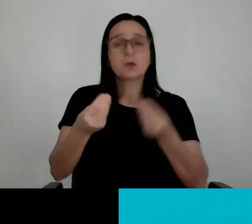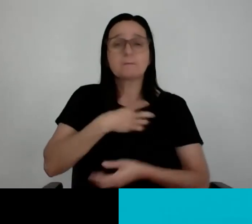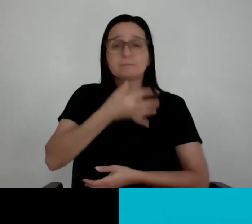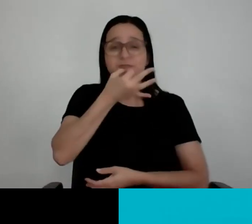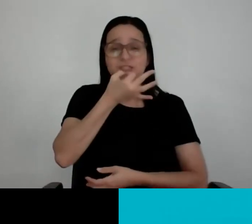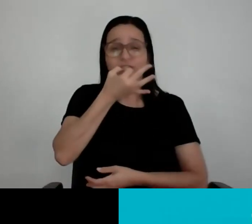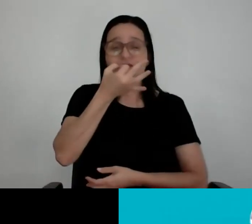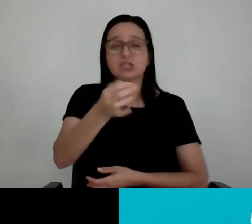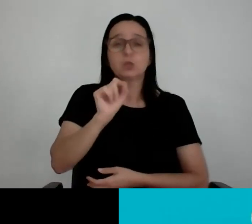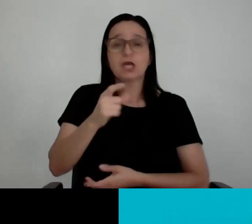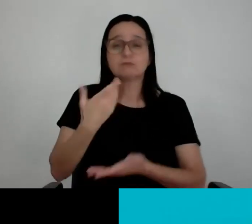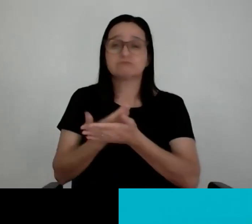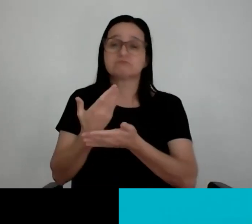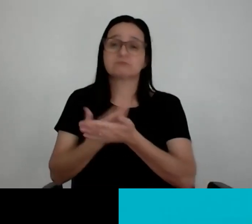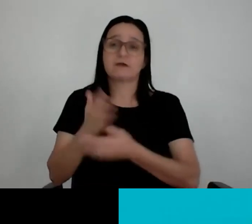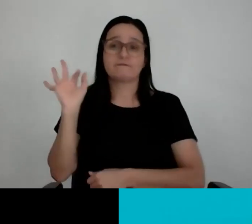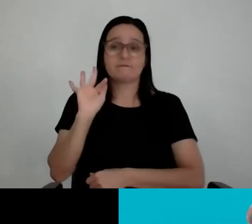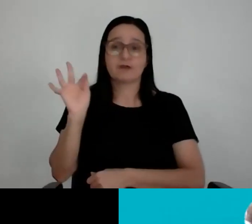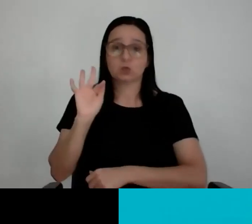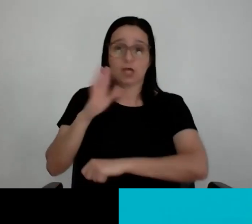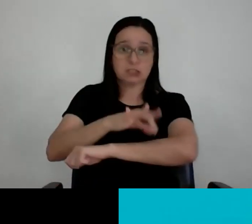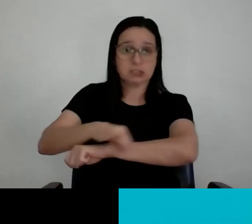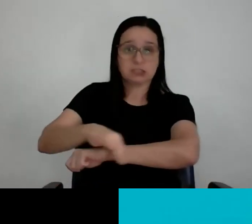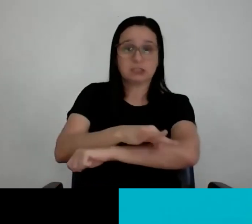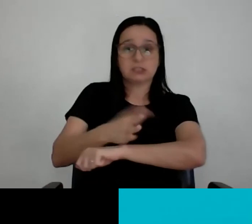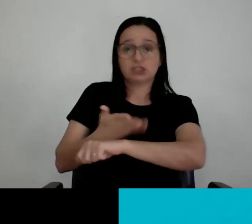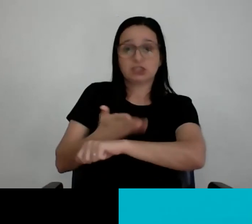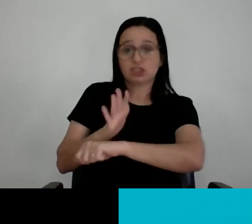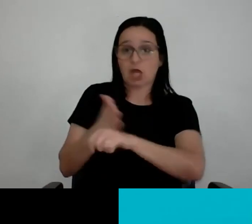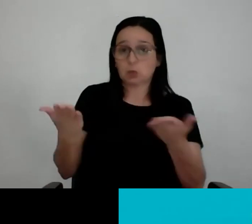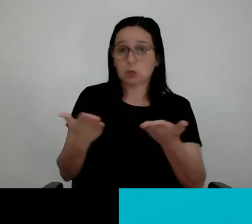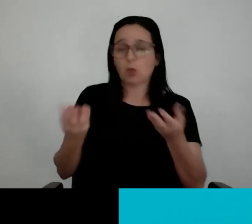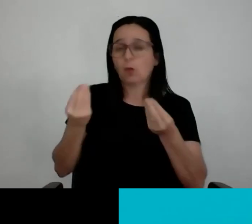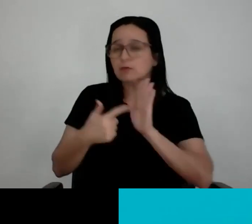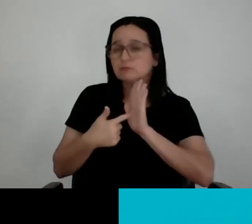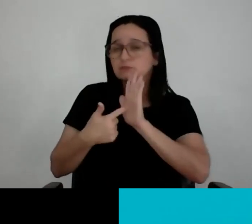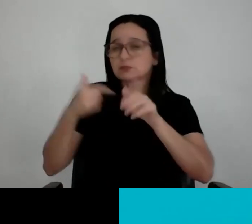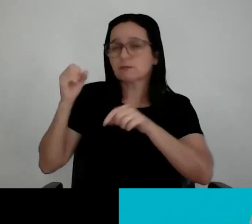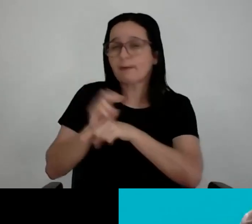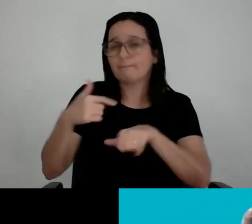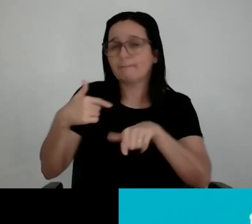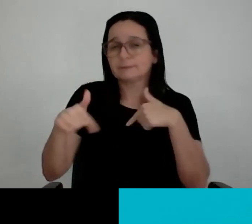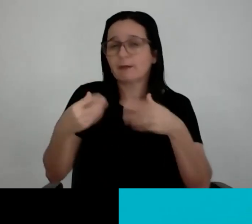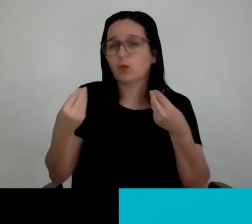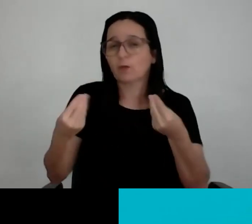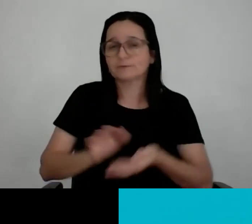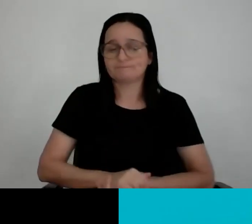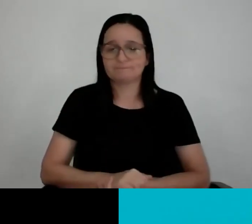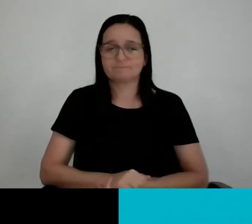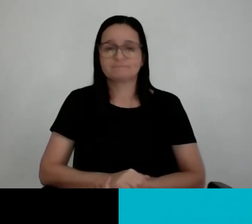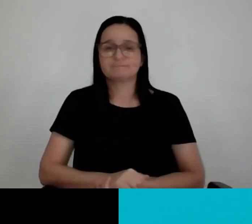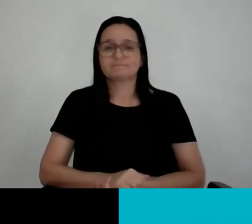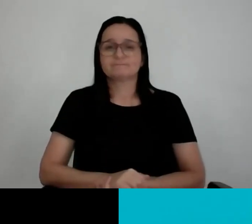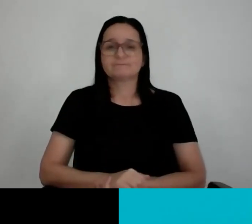arquitetura, está iniciando no estágio. Como essa pessoa se destaca no mercado de trabalho? Cara, acho que uma coisa é isso aqui. que